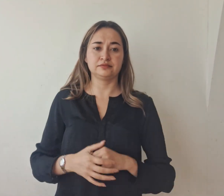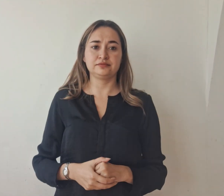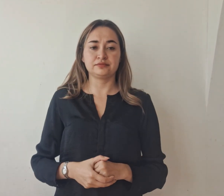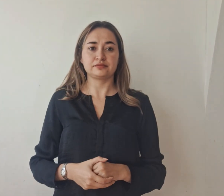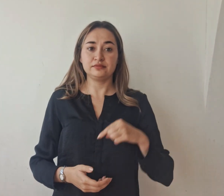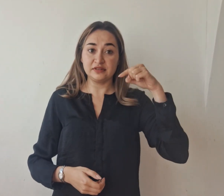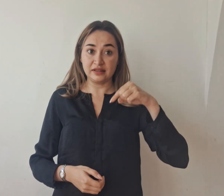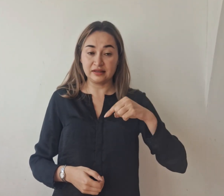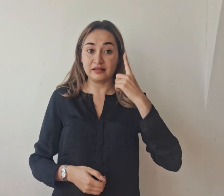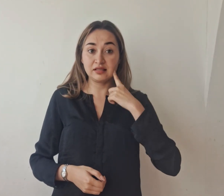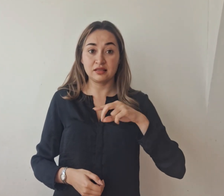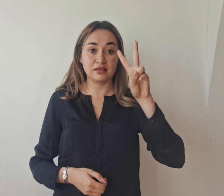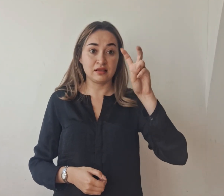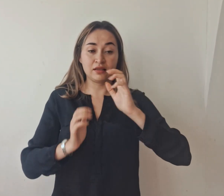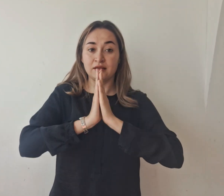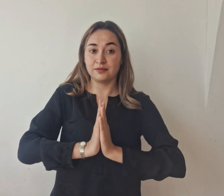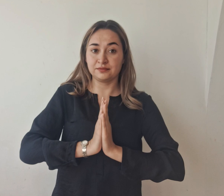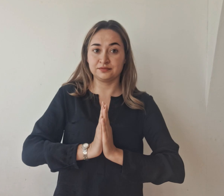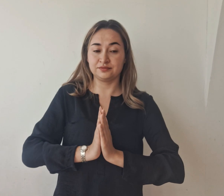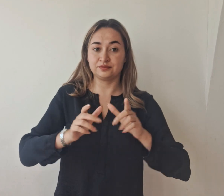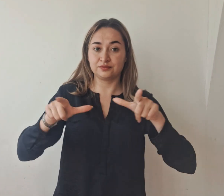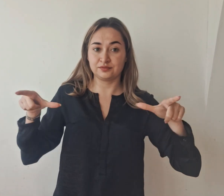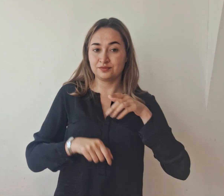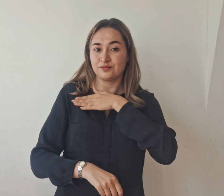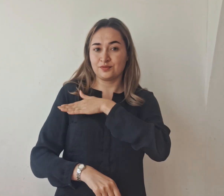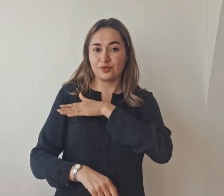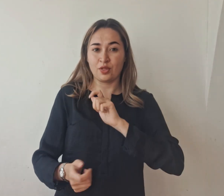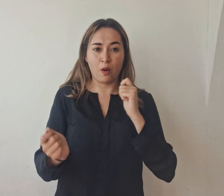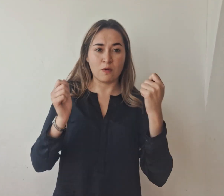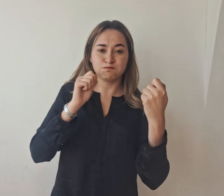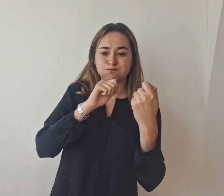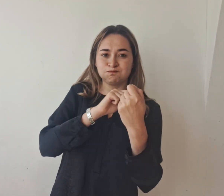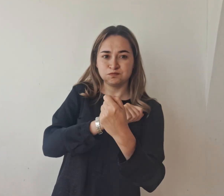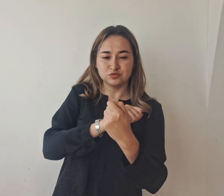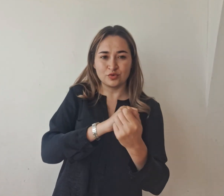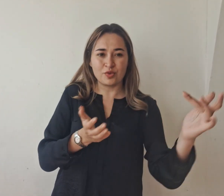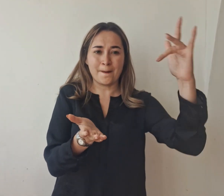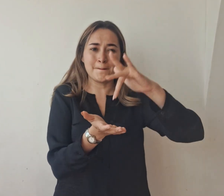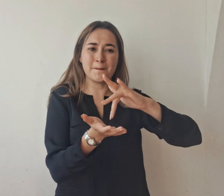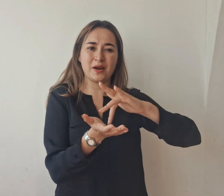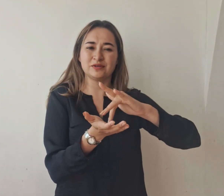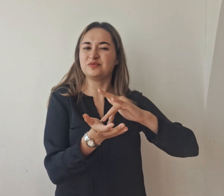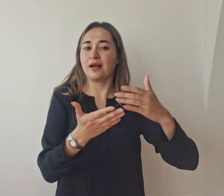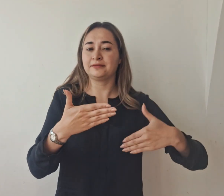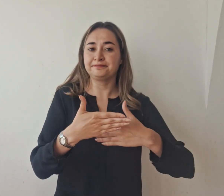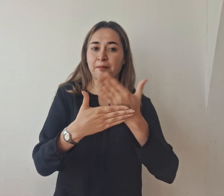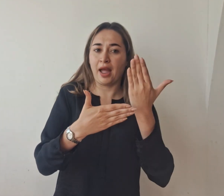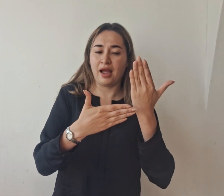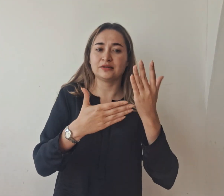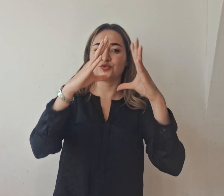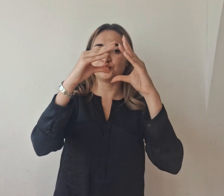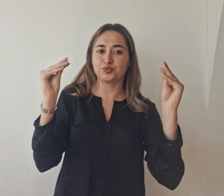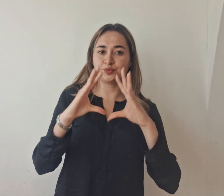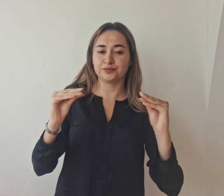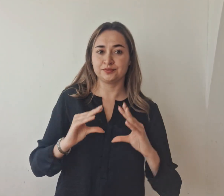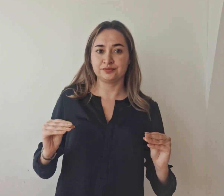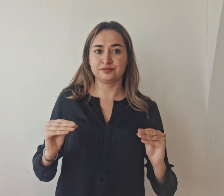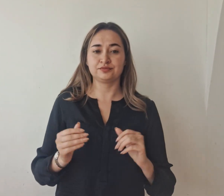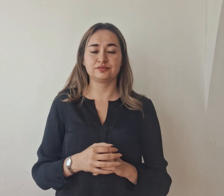7 de diciembre, la Plaza de Bolívar se convirtió en el escenario principal para dar inicio a la temporada navideña con un evento